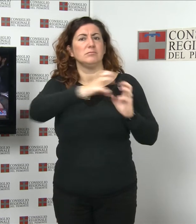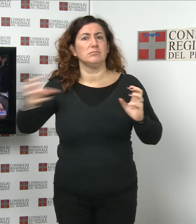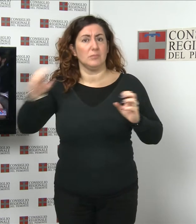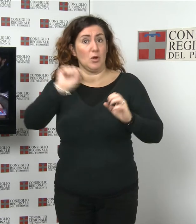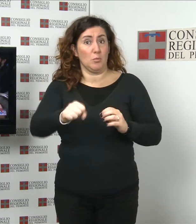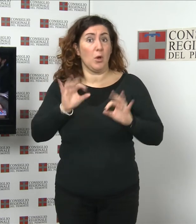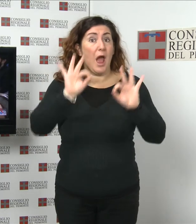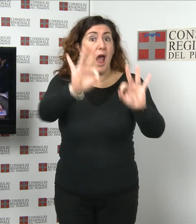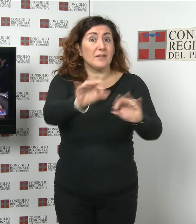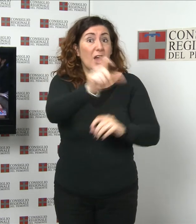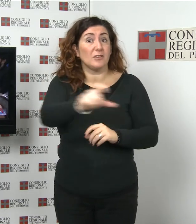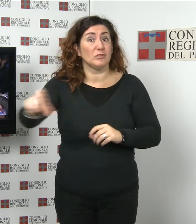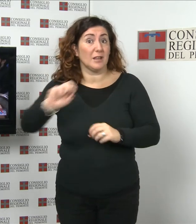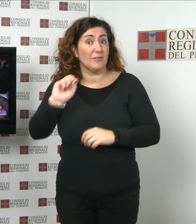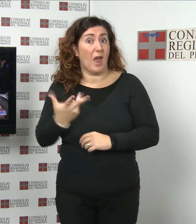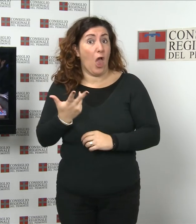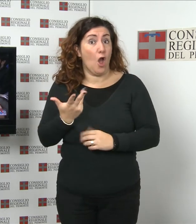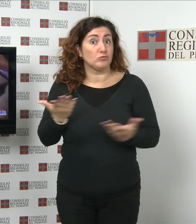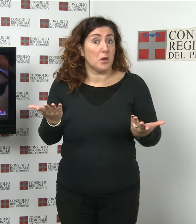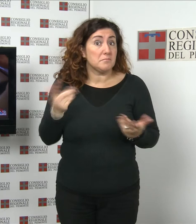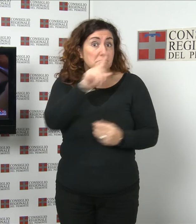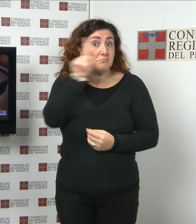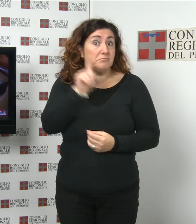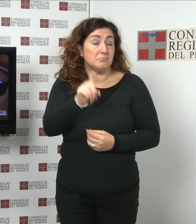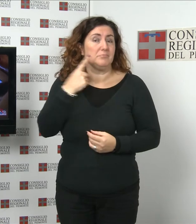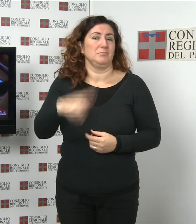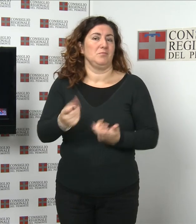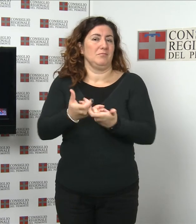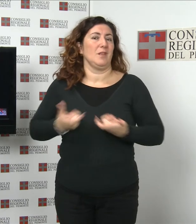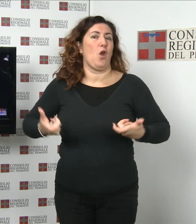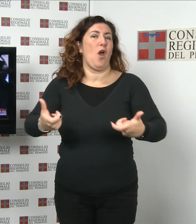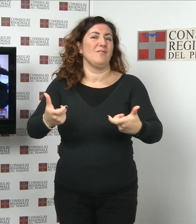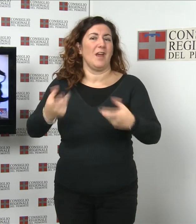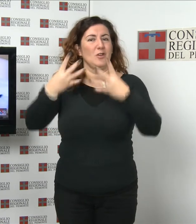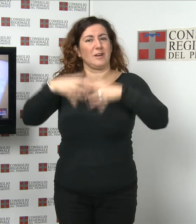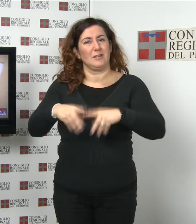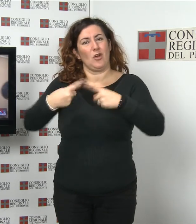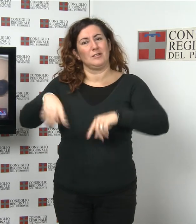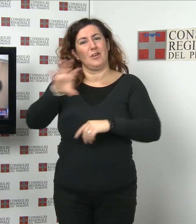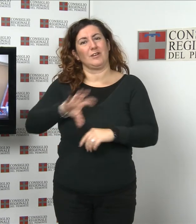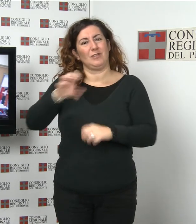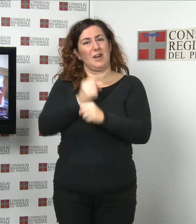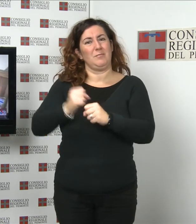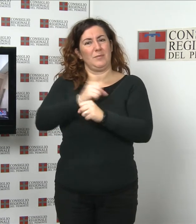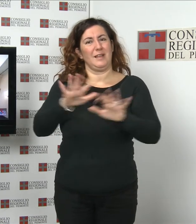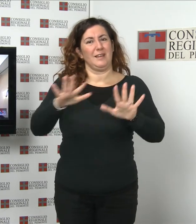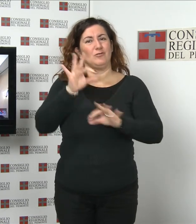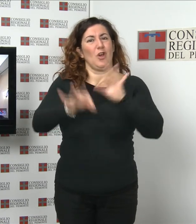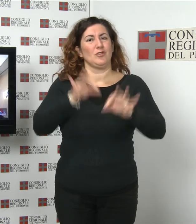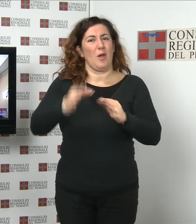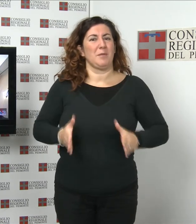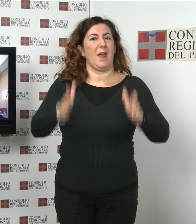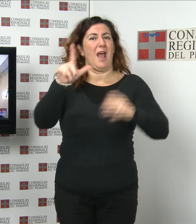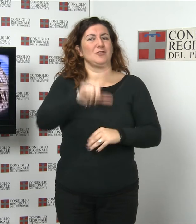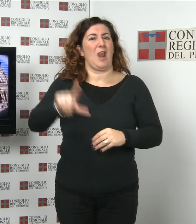in modo meno mediato? Queste le domande a cui ha risposto il convegno organizzato dal Consiglio regionale del Piemonte per il 10 ottobre a